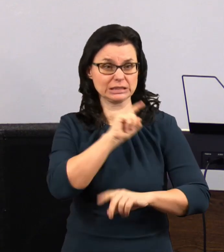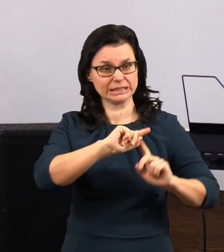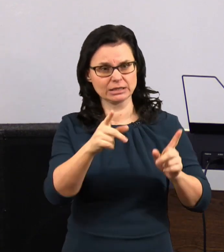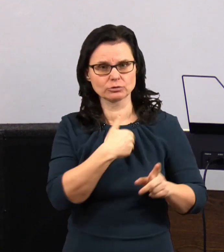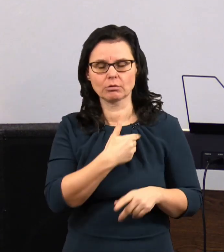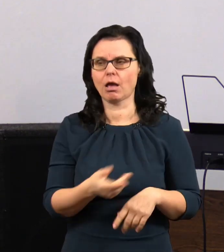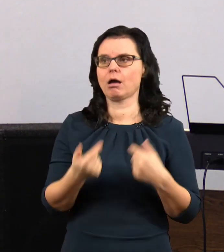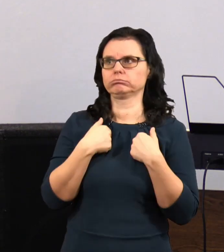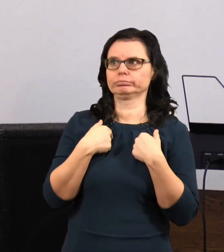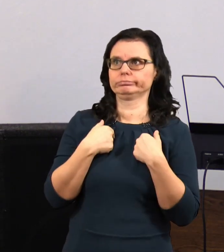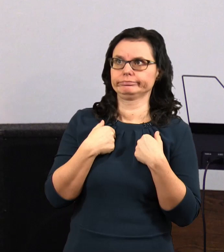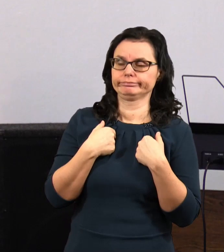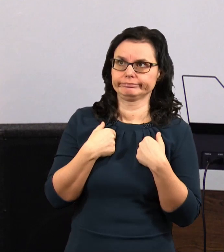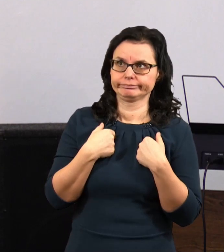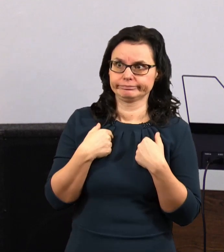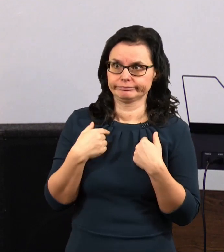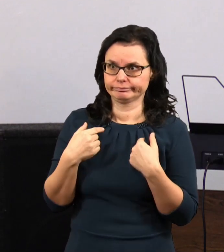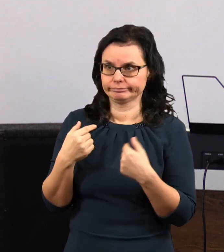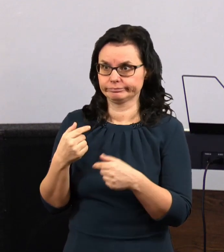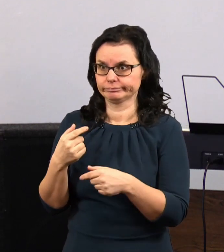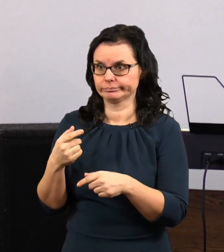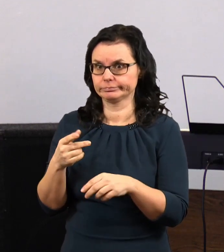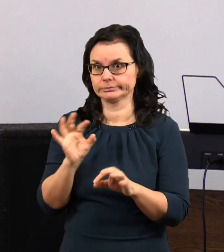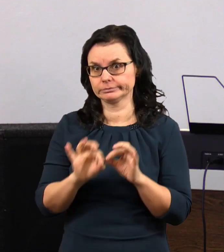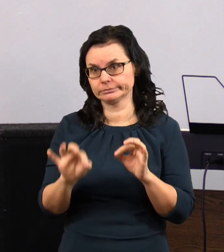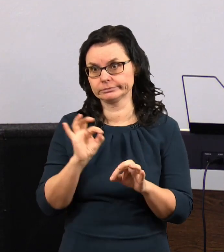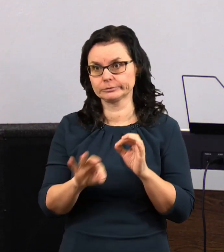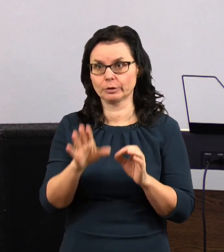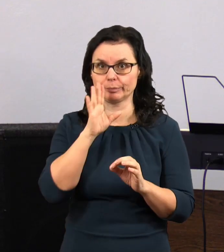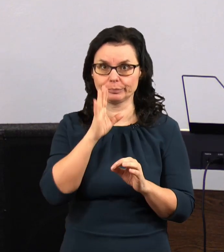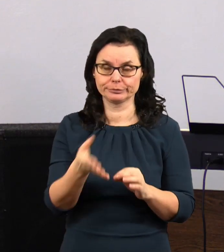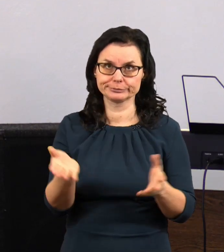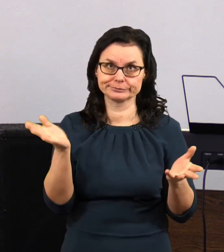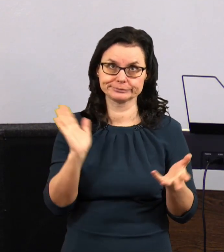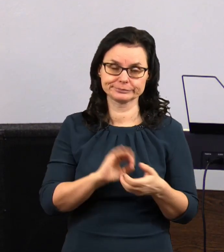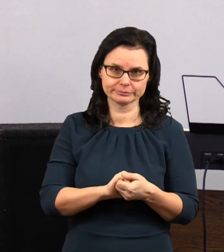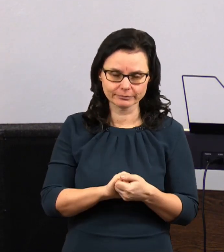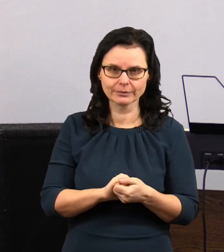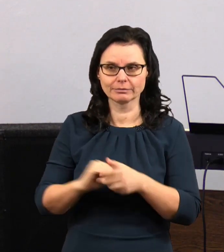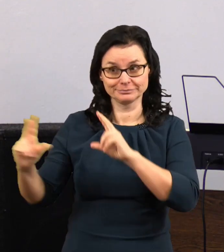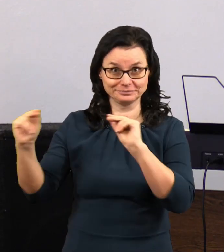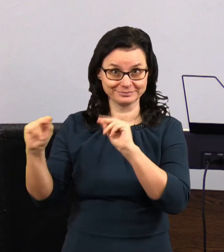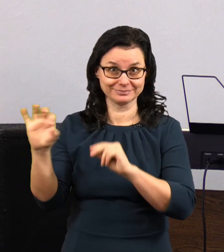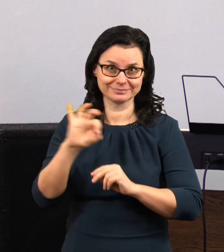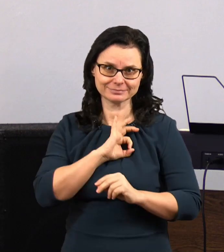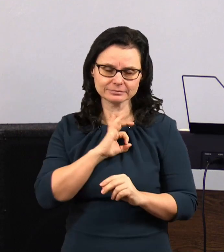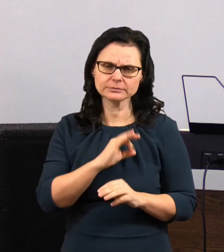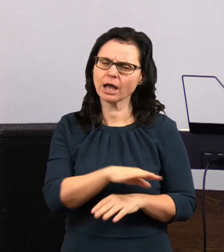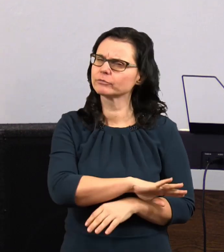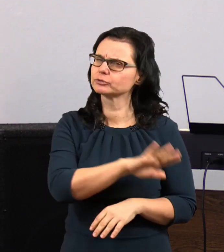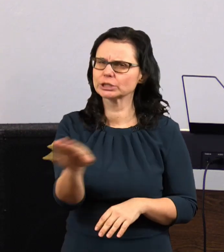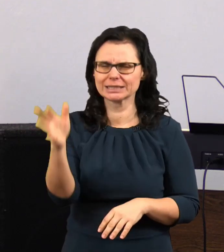no, to je šílené, tak teďka ve zbytek ruku se budu trápit, jo. No a mysleli jsme si to úplně všichni,